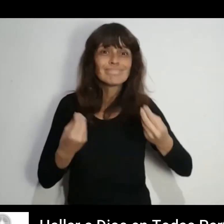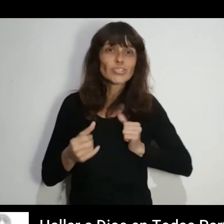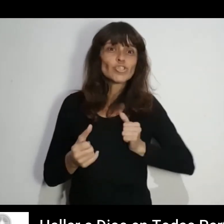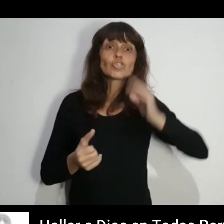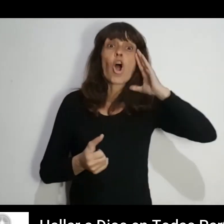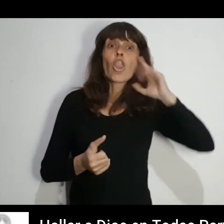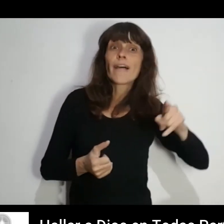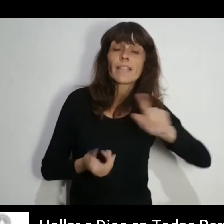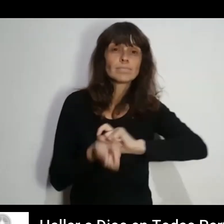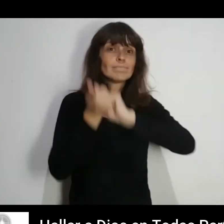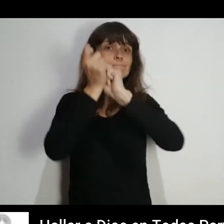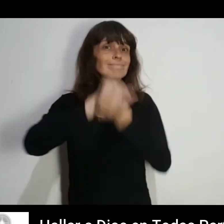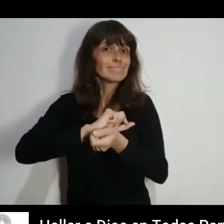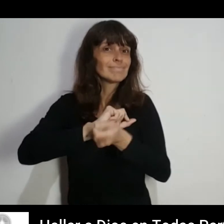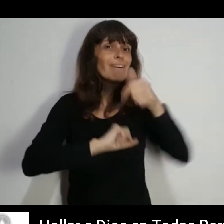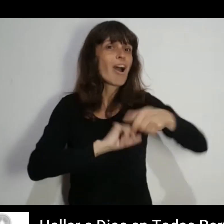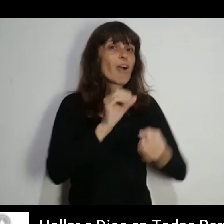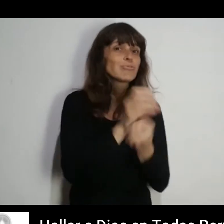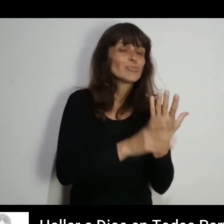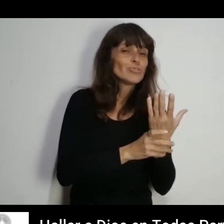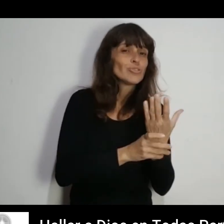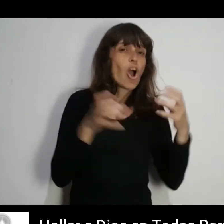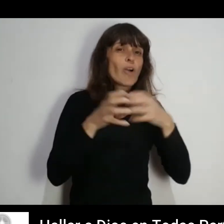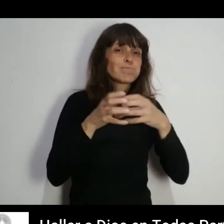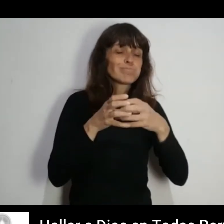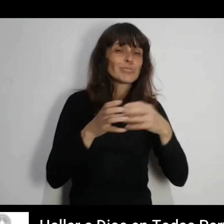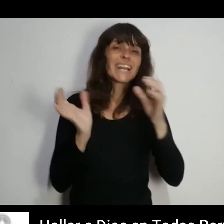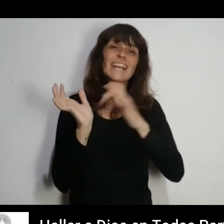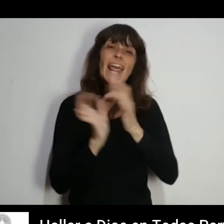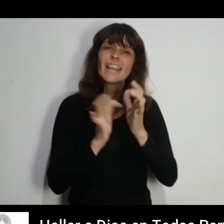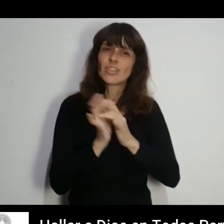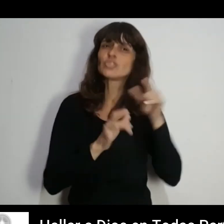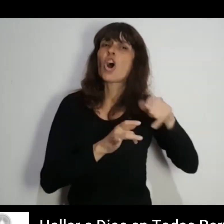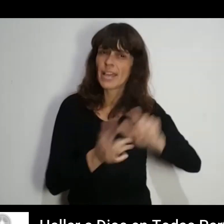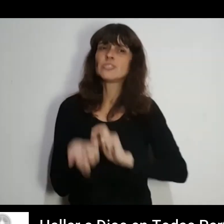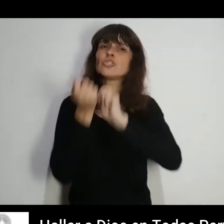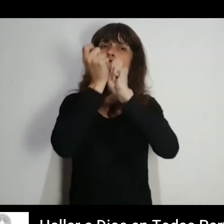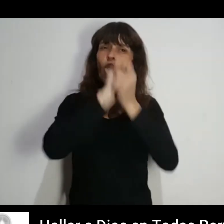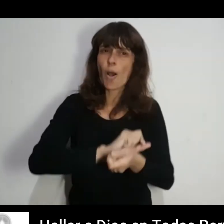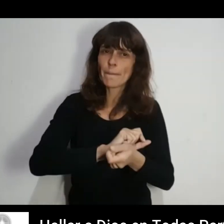Un soldado Que fundó una orden religiosa Eso es una conversión